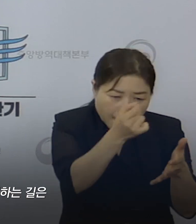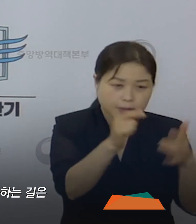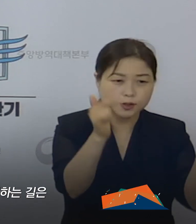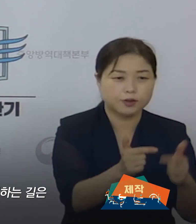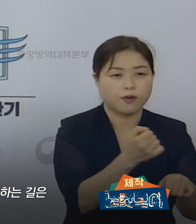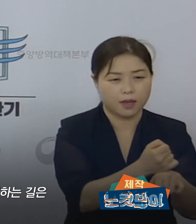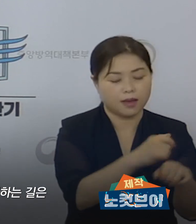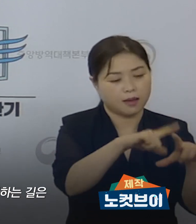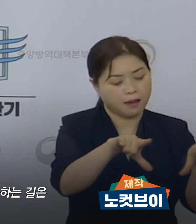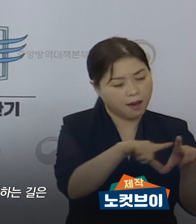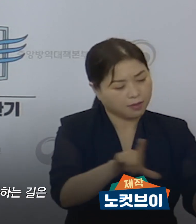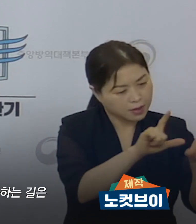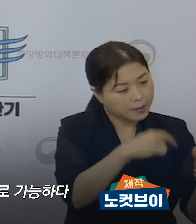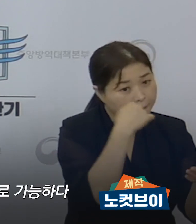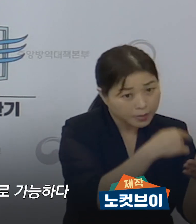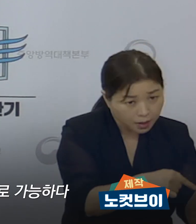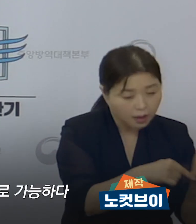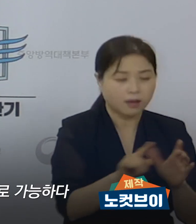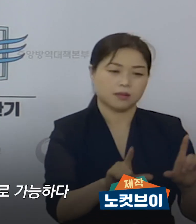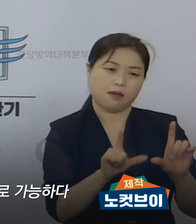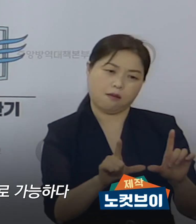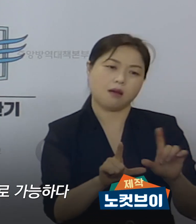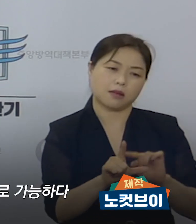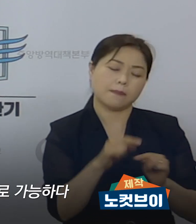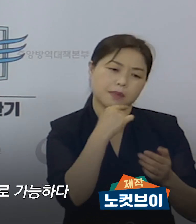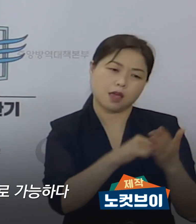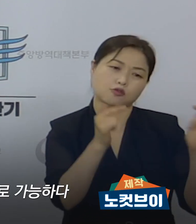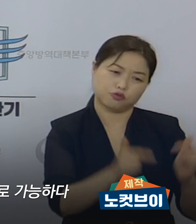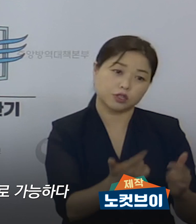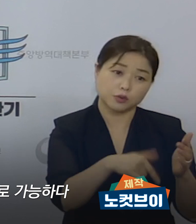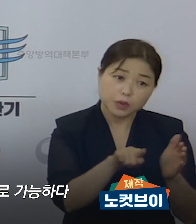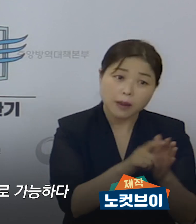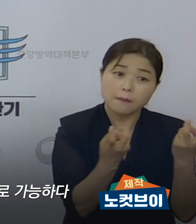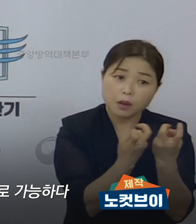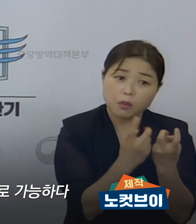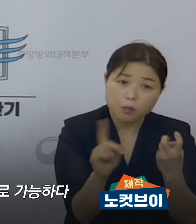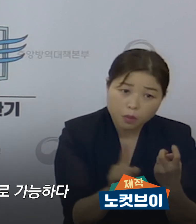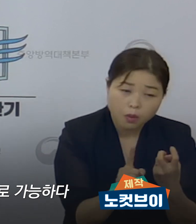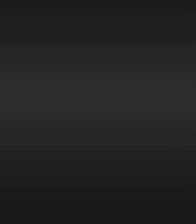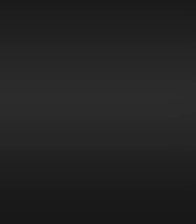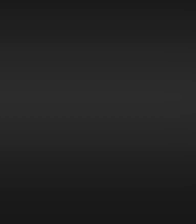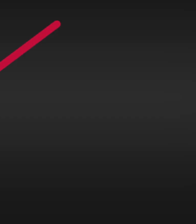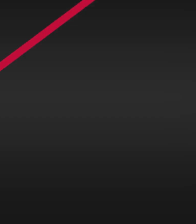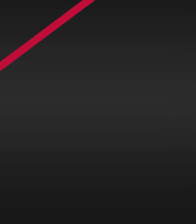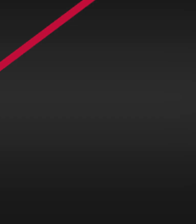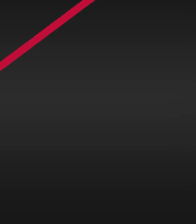생업의 피해를 최소화하는 길은 강력하고 단합된 거리 두기로 가능합니다.